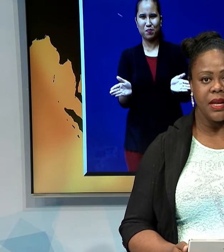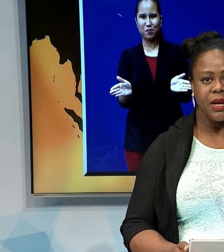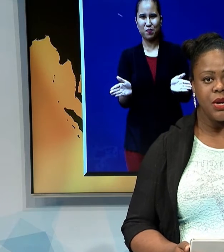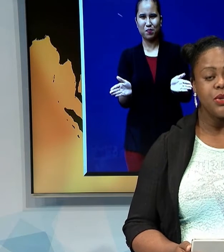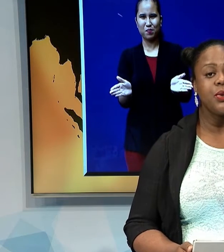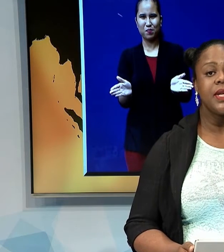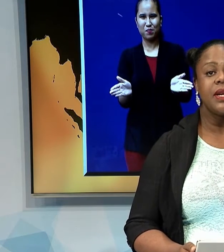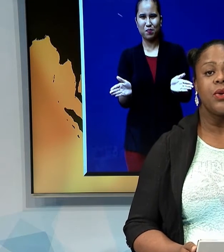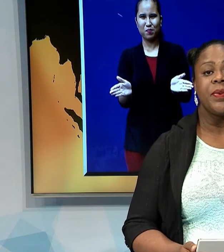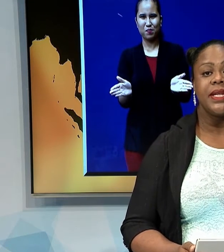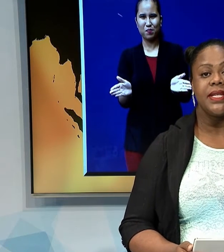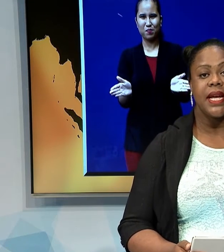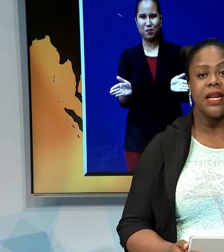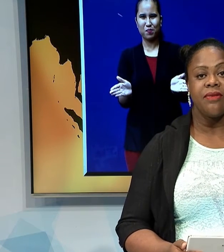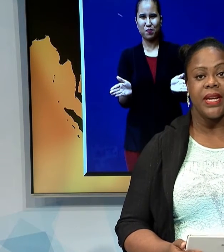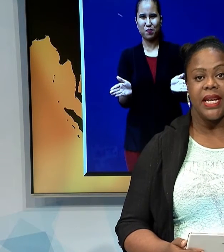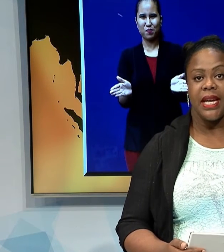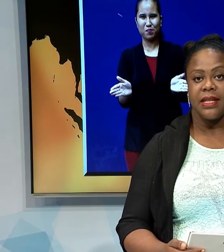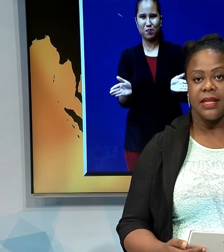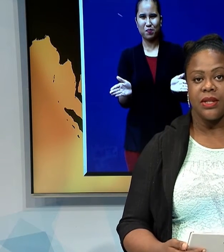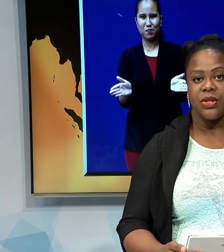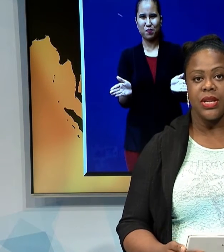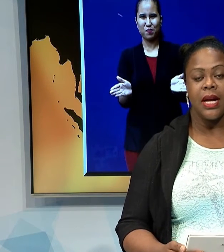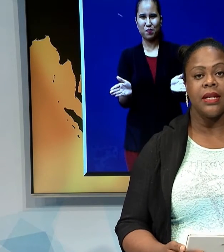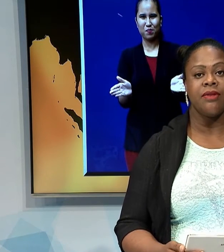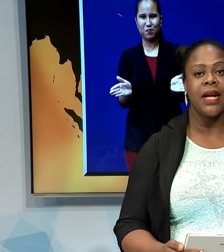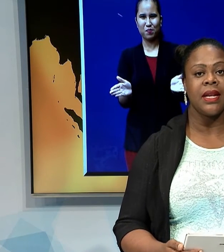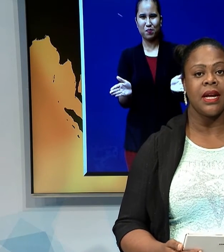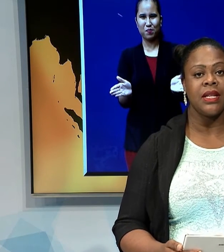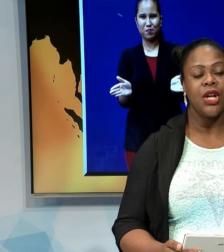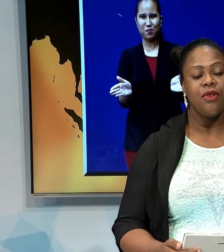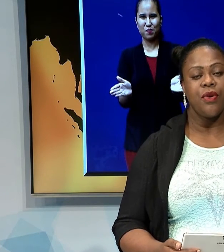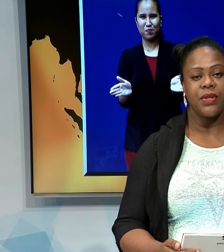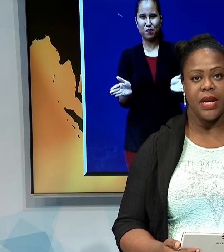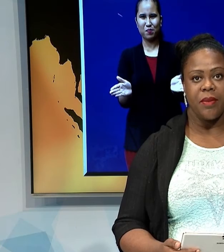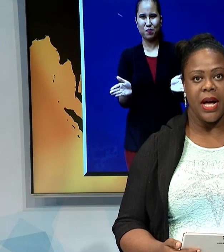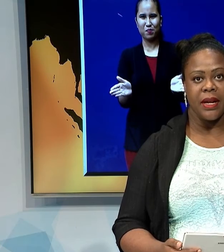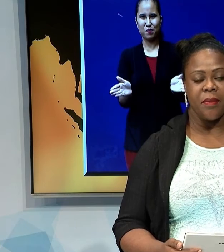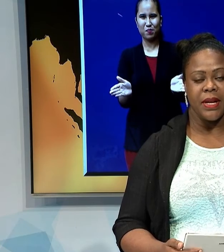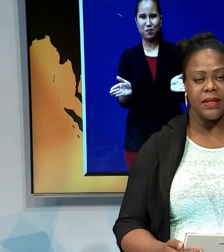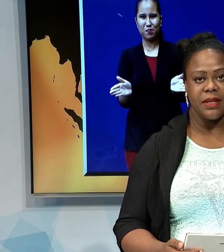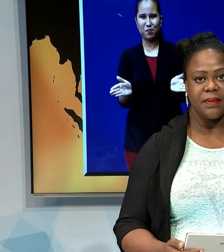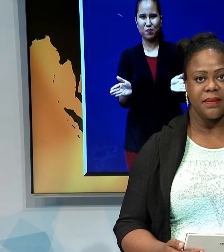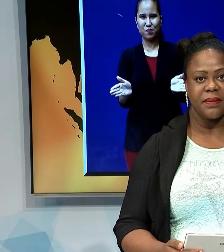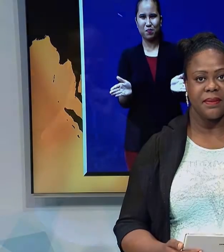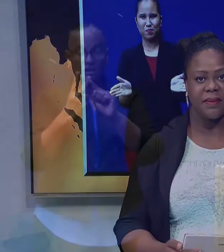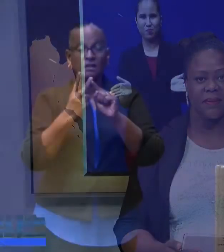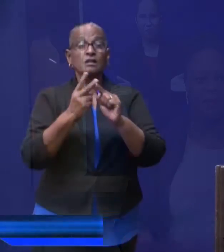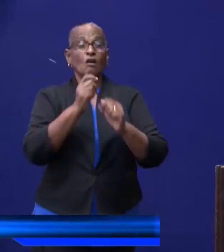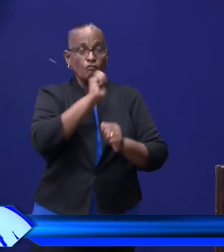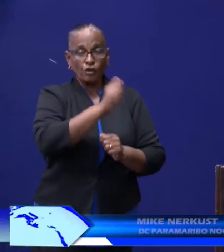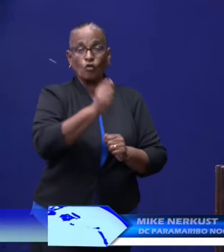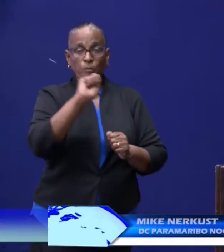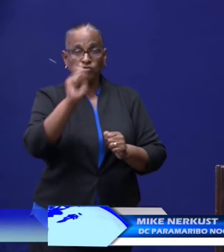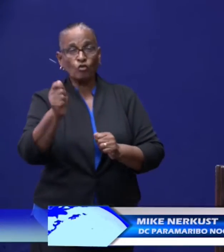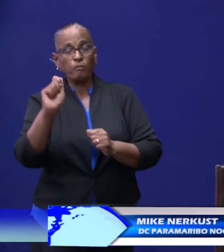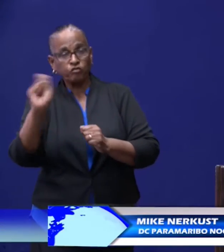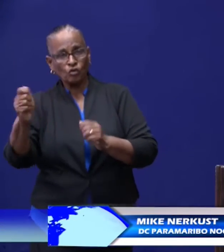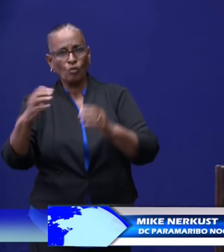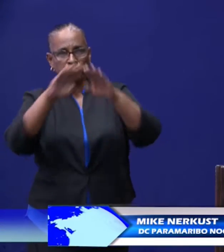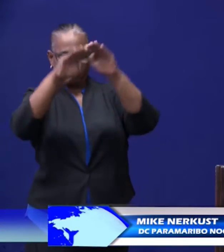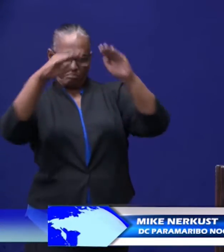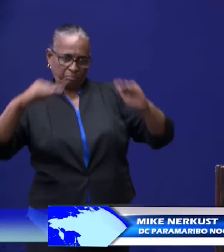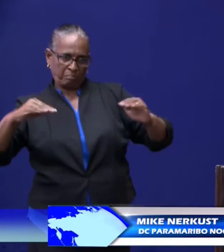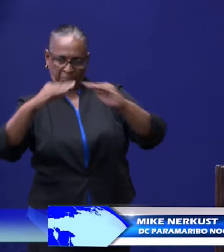verspreidt. Zo zijn de openingszijden van de eetstentjes aan de waterkant volgens hem aangepast. Aan de waterkant